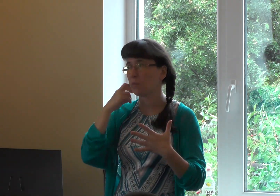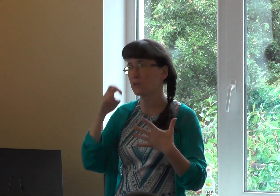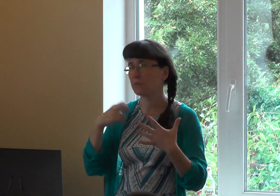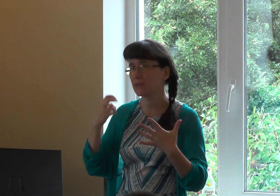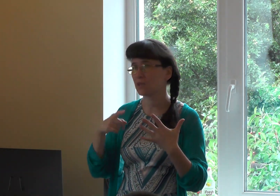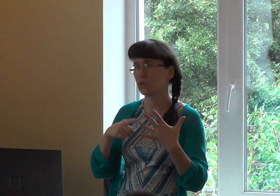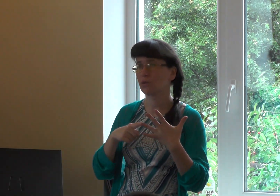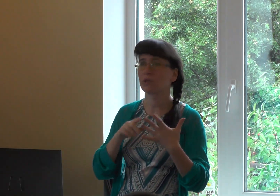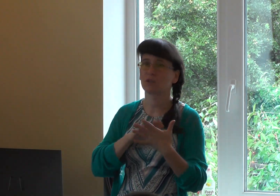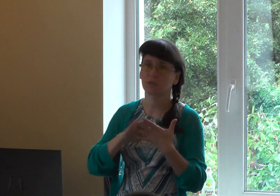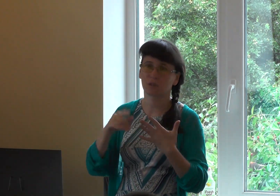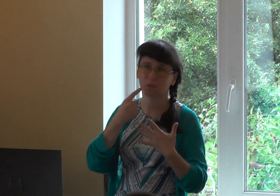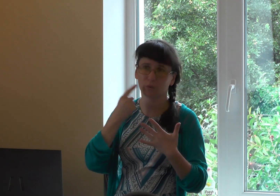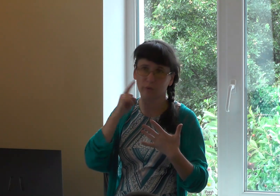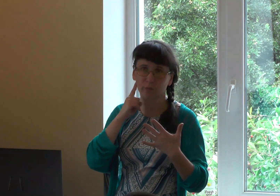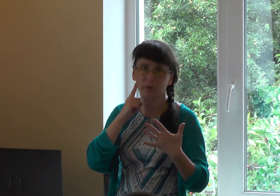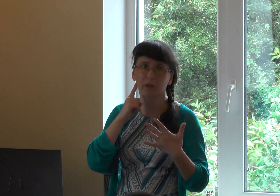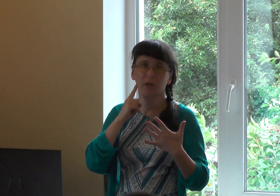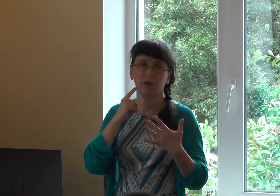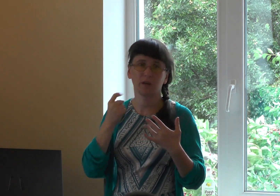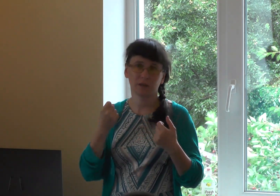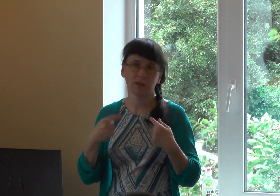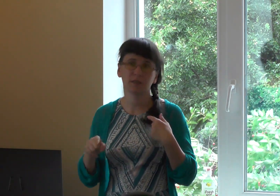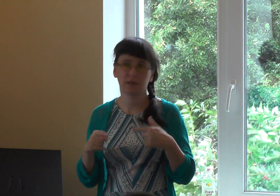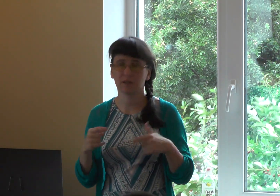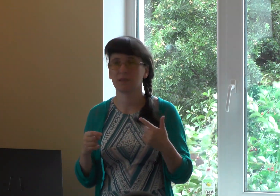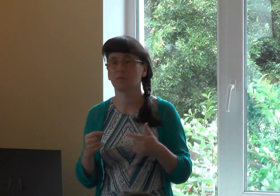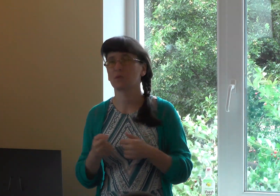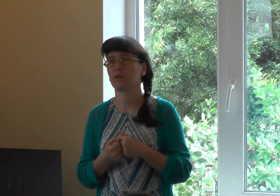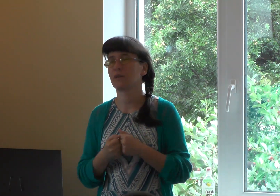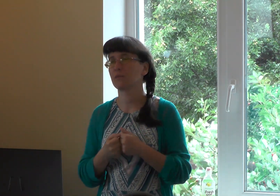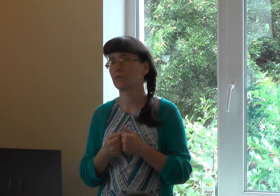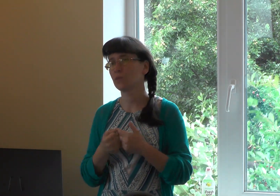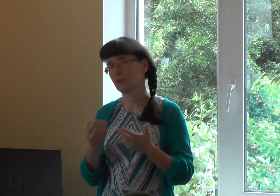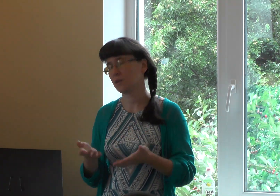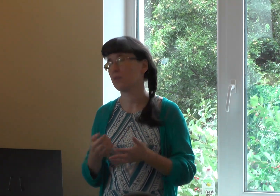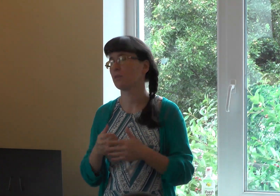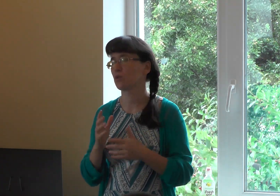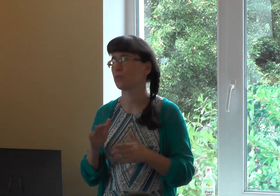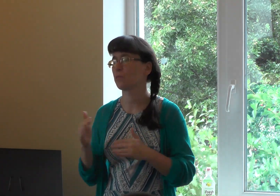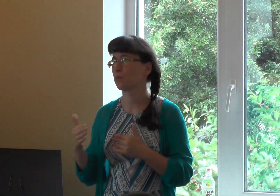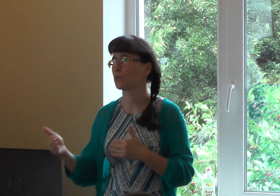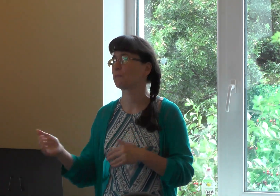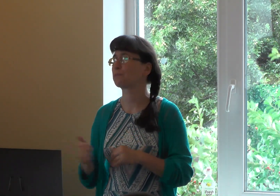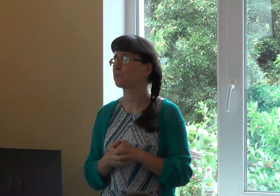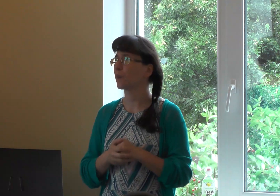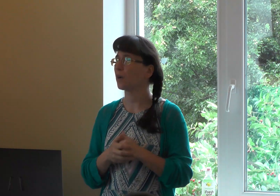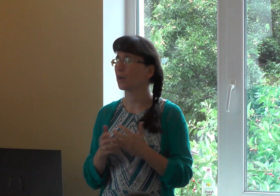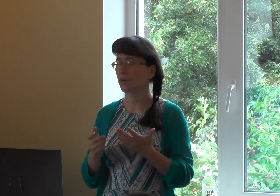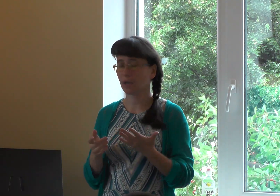был слабослышащий, то это чисто глухой ребенок. Есть разница между этими. Это, если бы, может быть, как тоже. Какая?